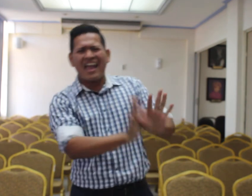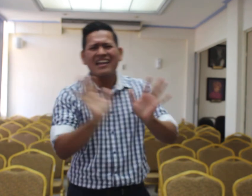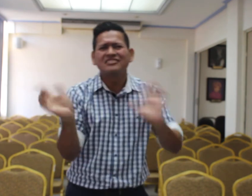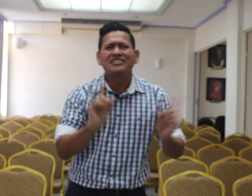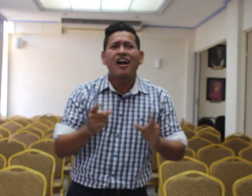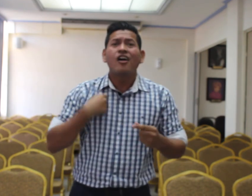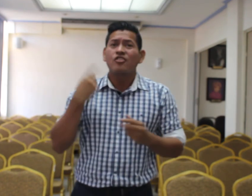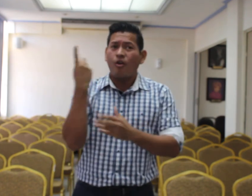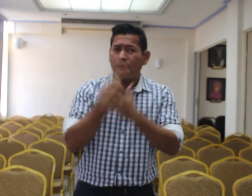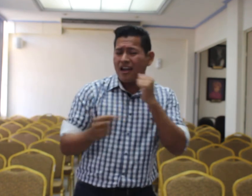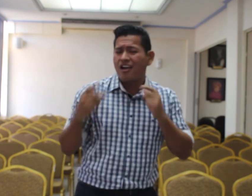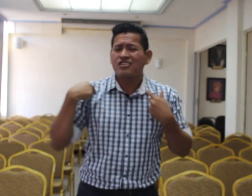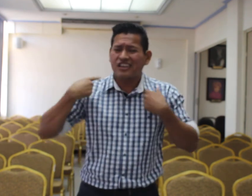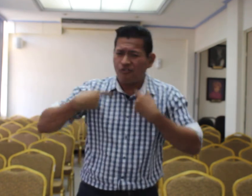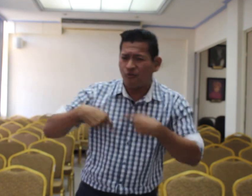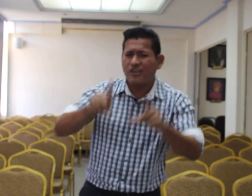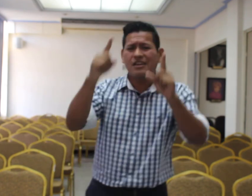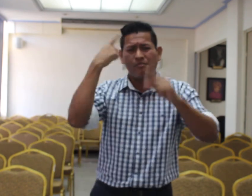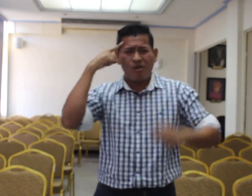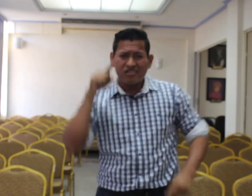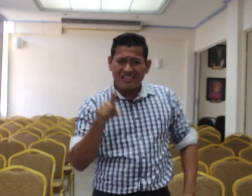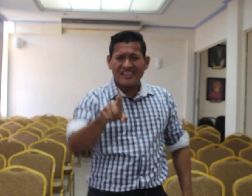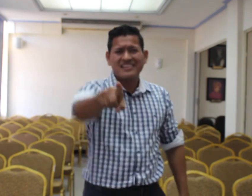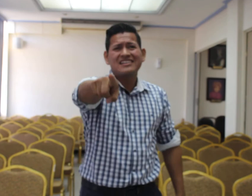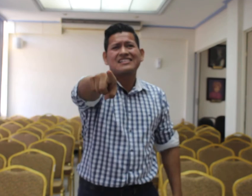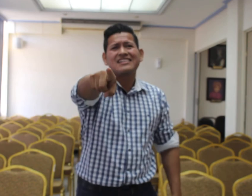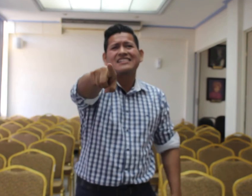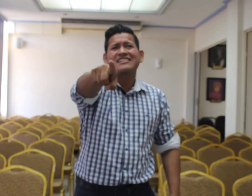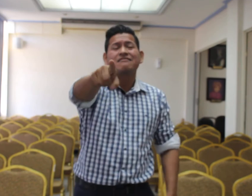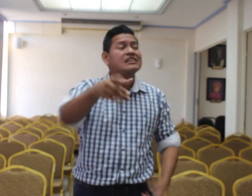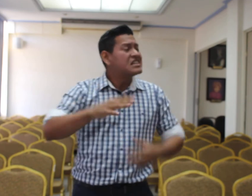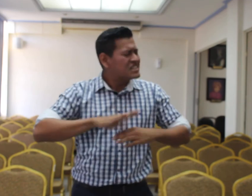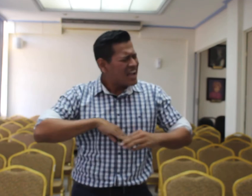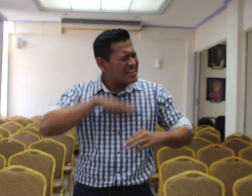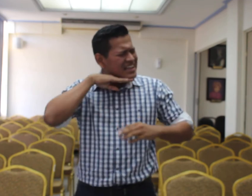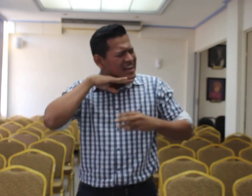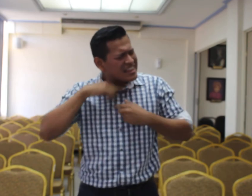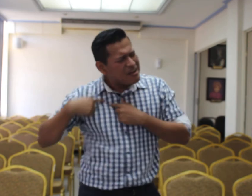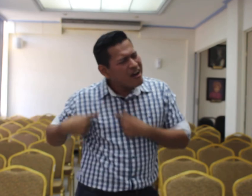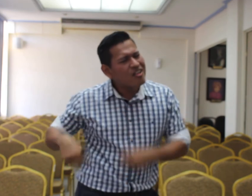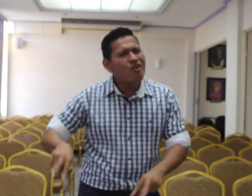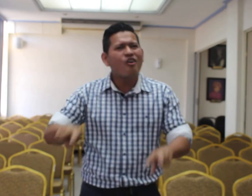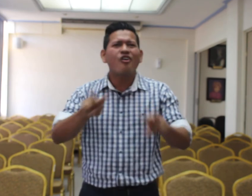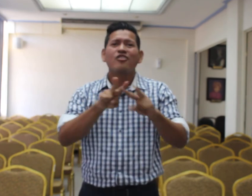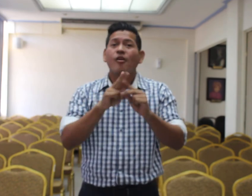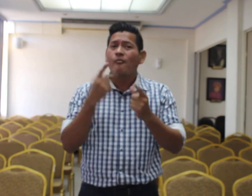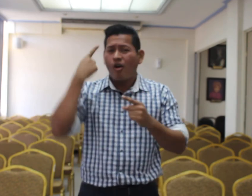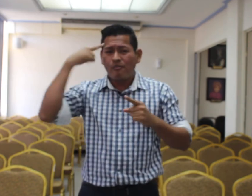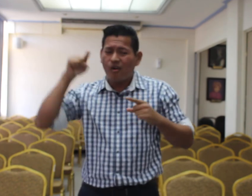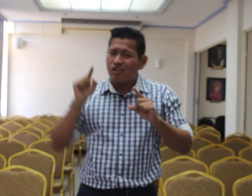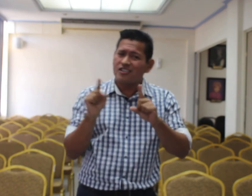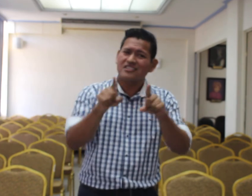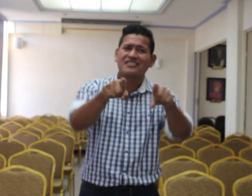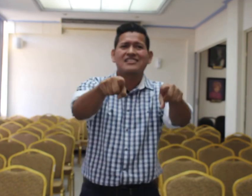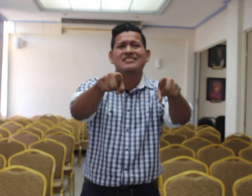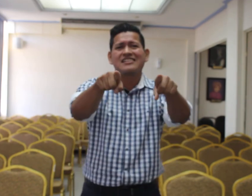soy más de lo que fui por ti. Llena de valor voy a partir.